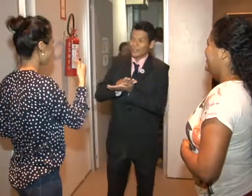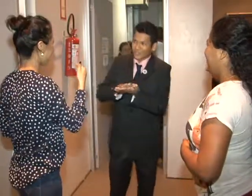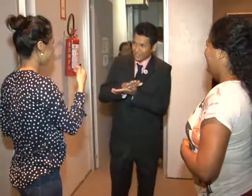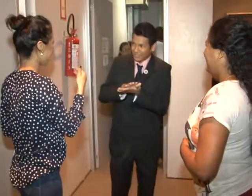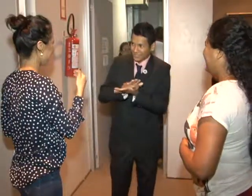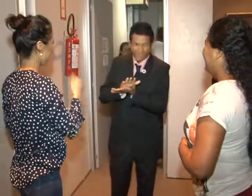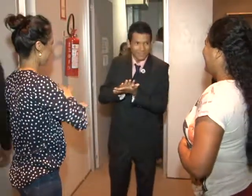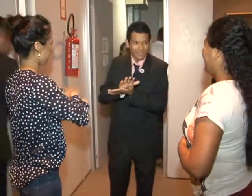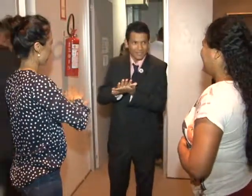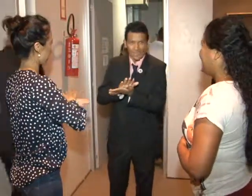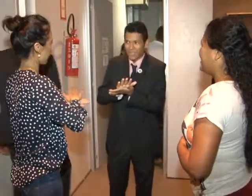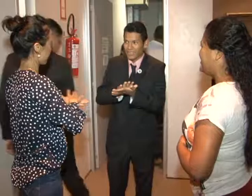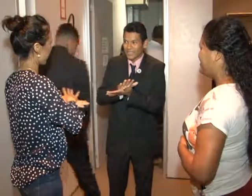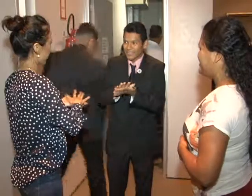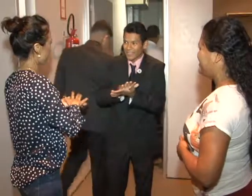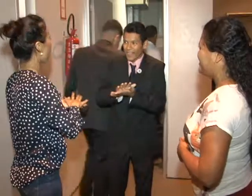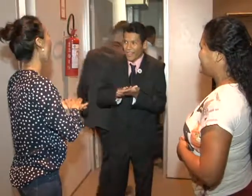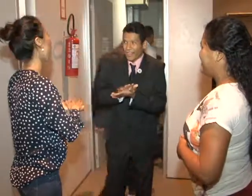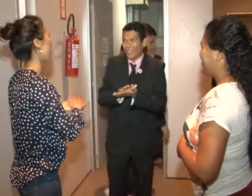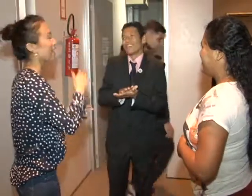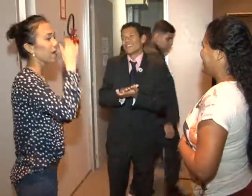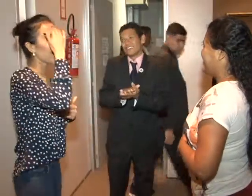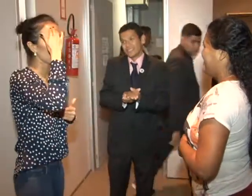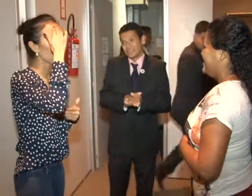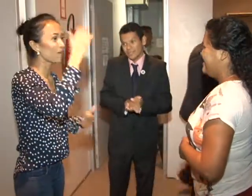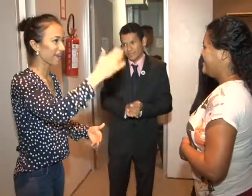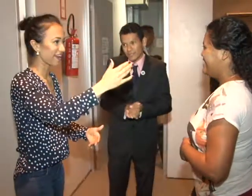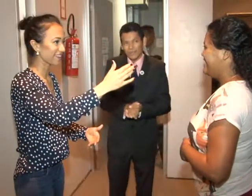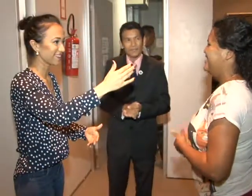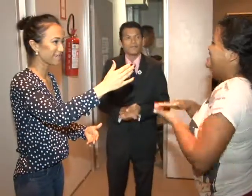inclusão, que é só do que o mundo precisa. Obrigada, Rodrigo.